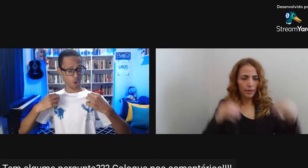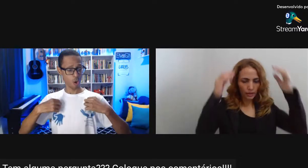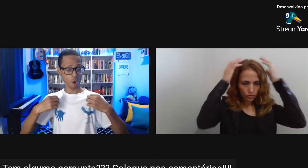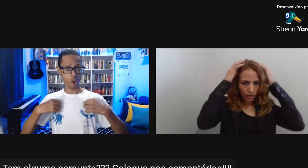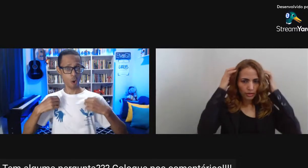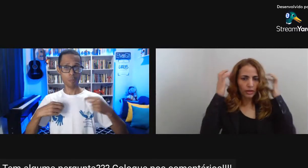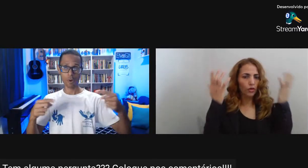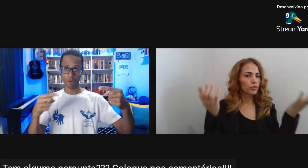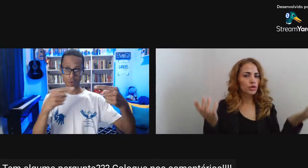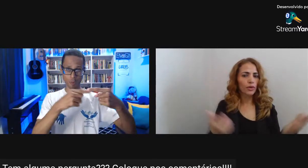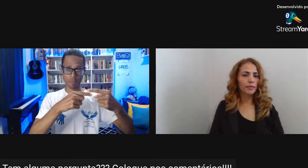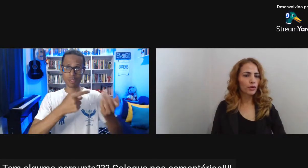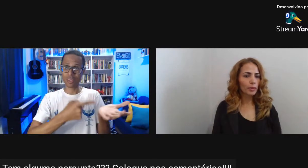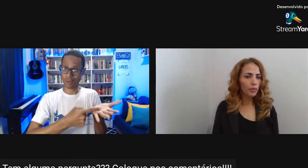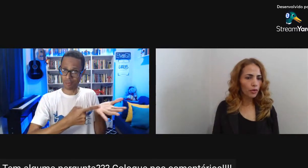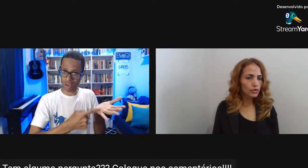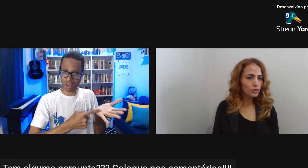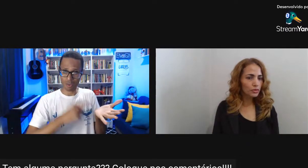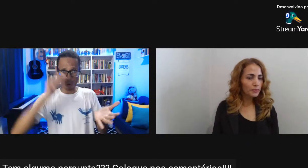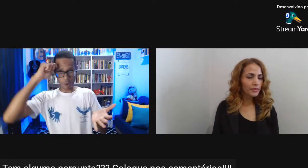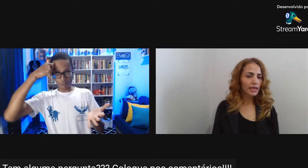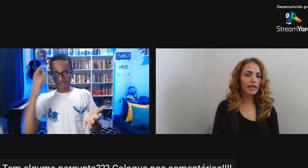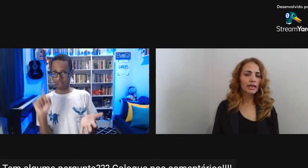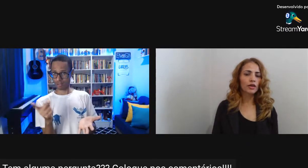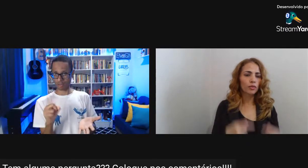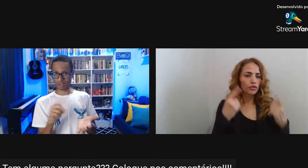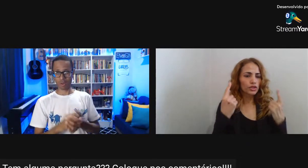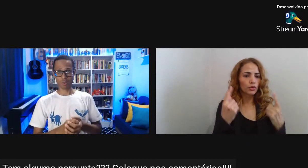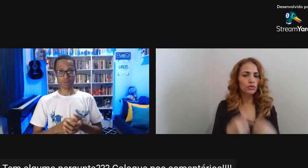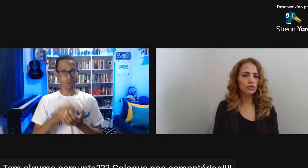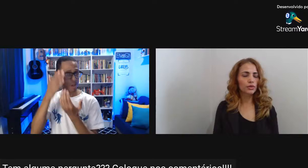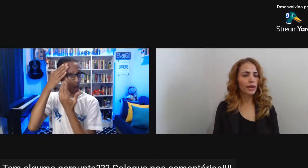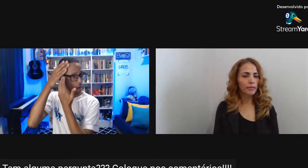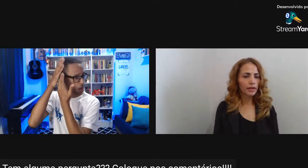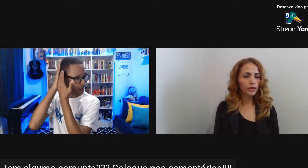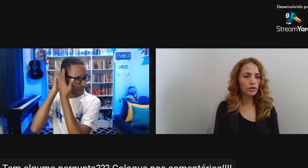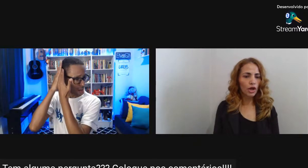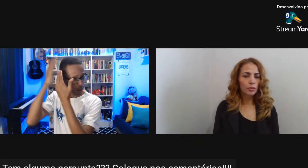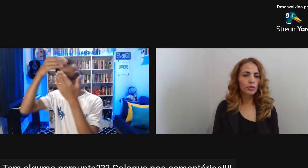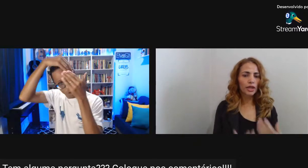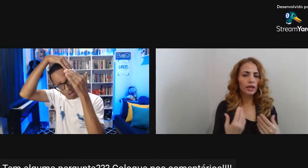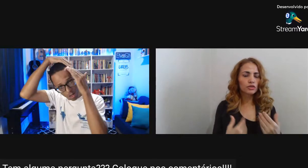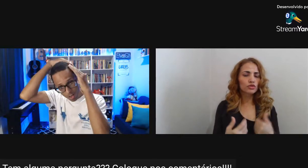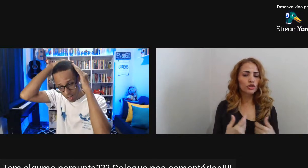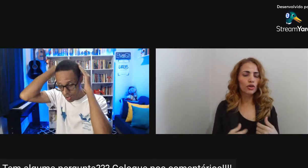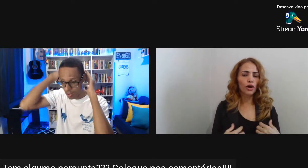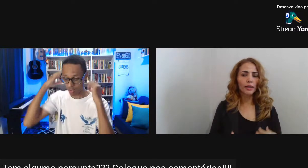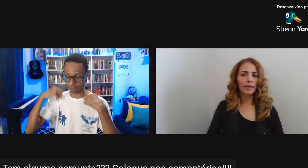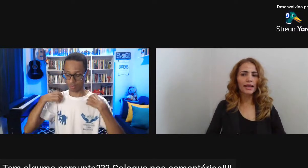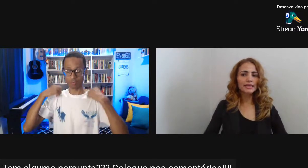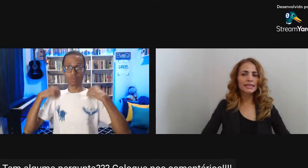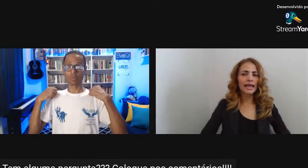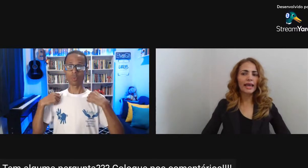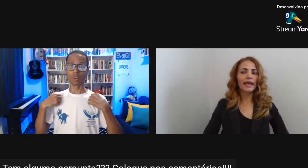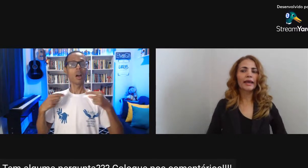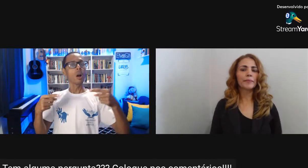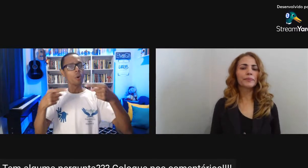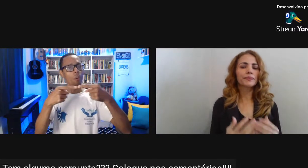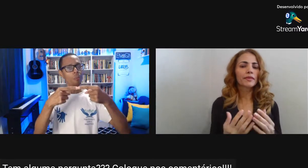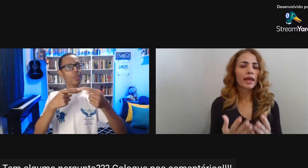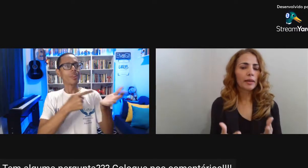comportamento Em como o seu cabelo É posto Em como você usa O seu cabelo Porque isso Te torna mais